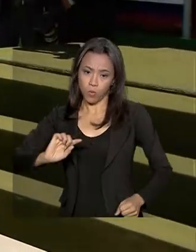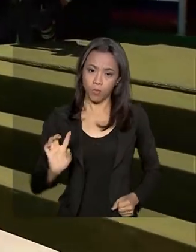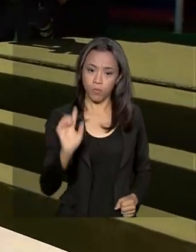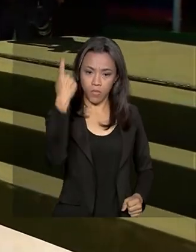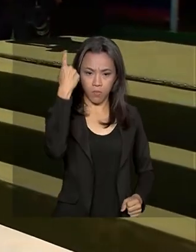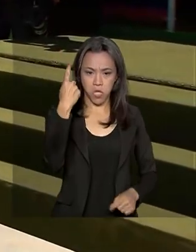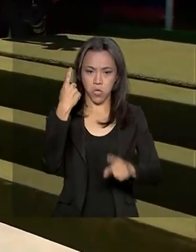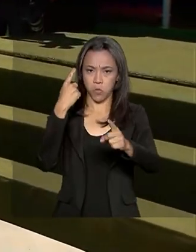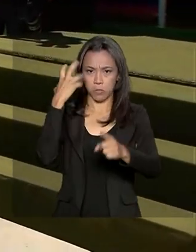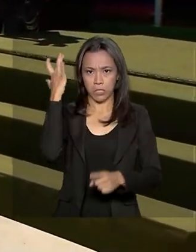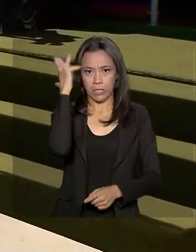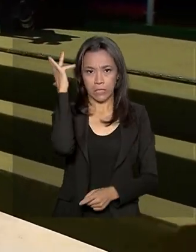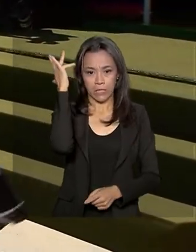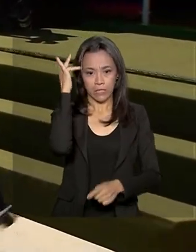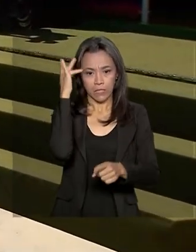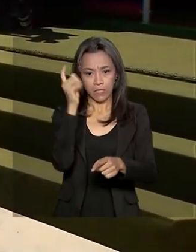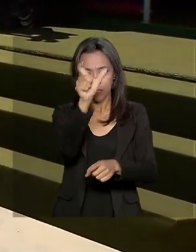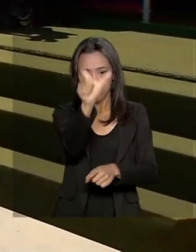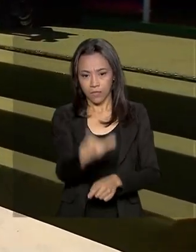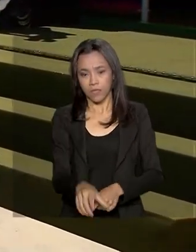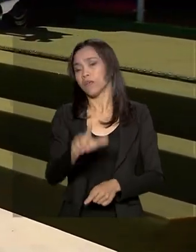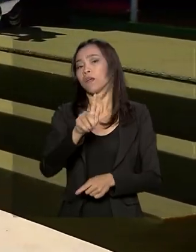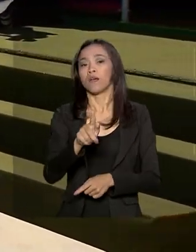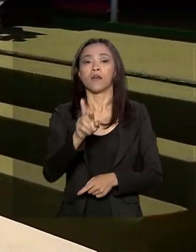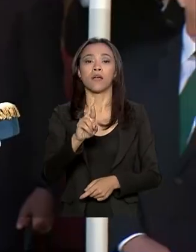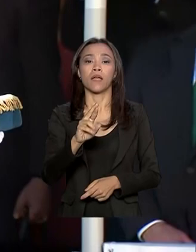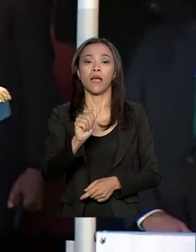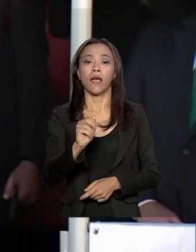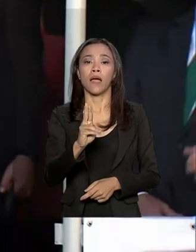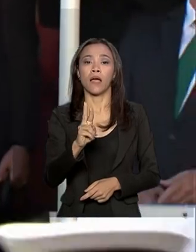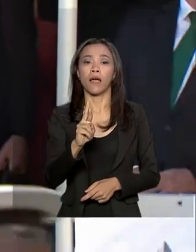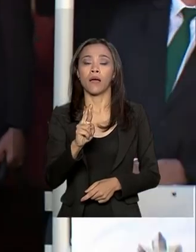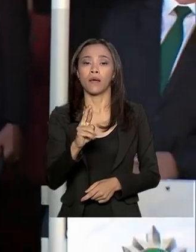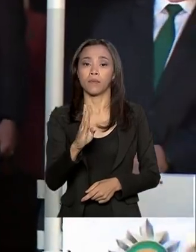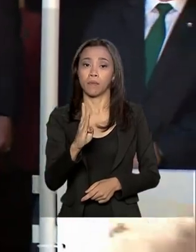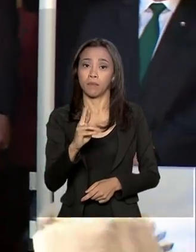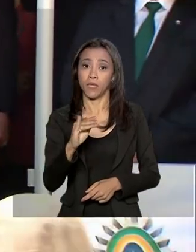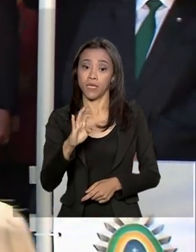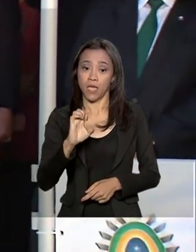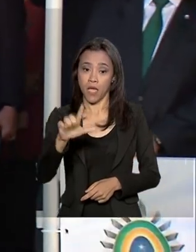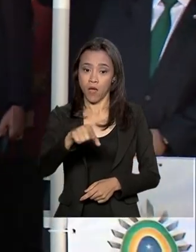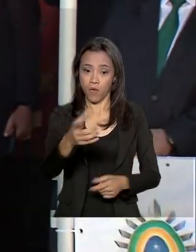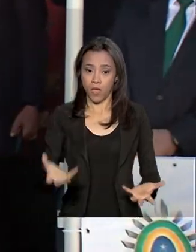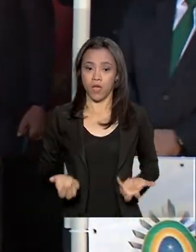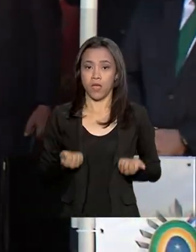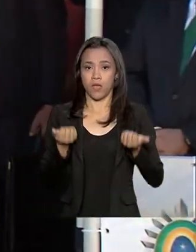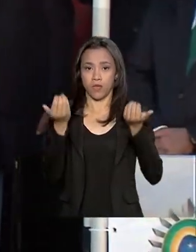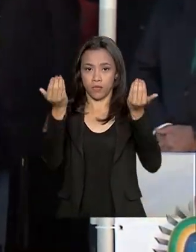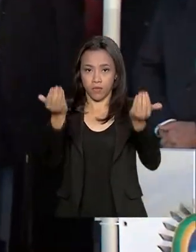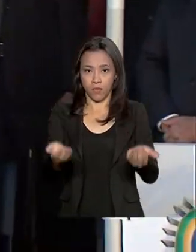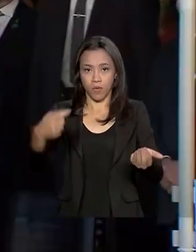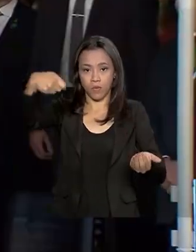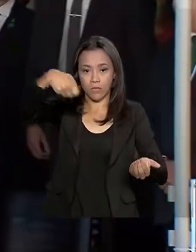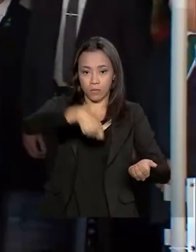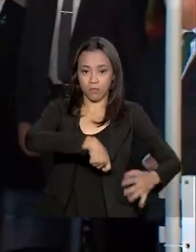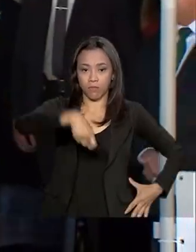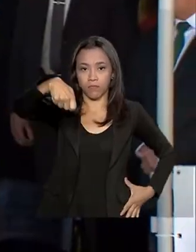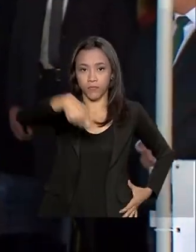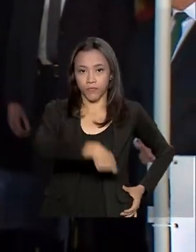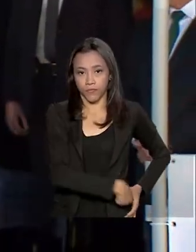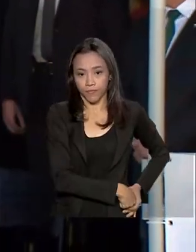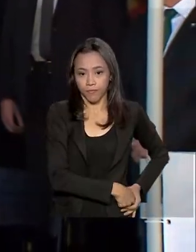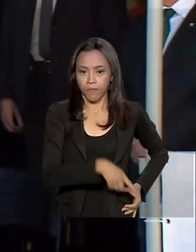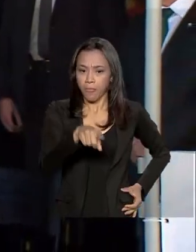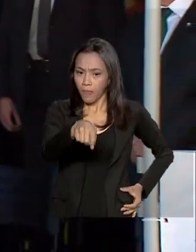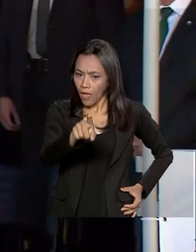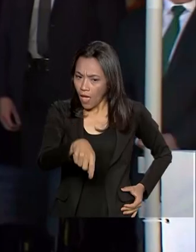ano, Gabriel da Costa Rezende, de 18 anos, recebeu o espadim do presidente Jair Bolsonaro. Trata-se de